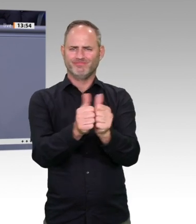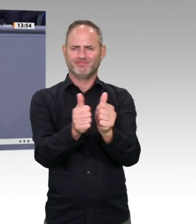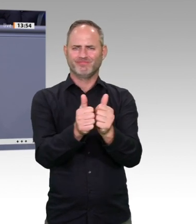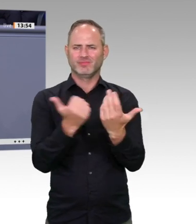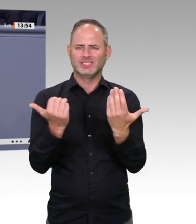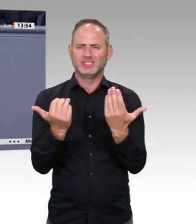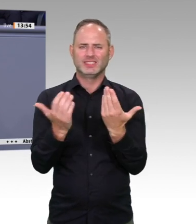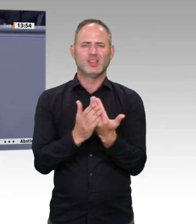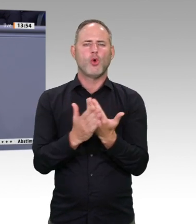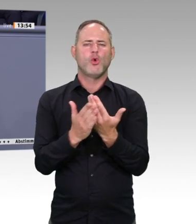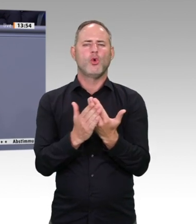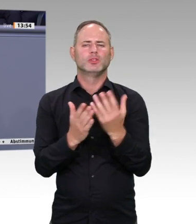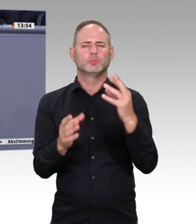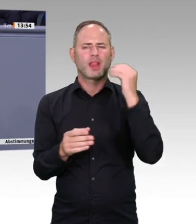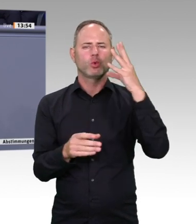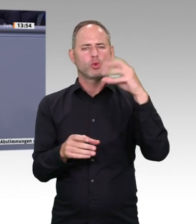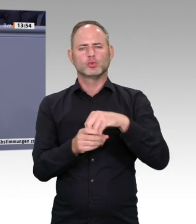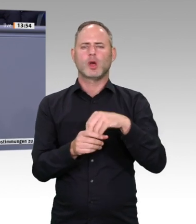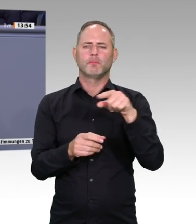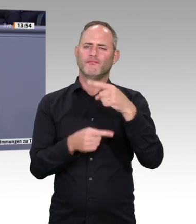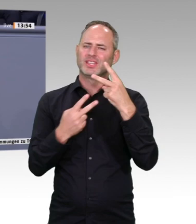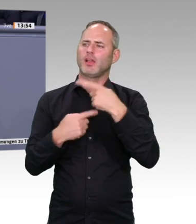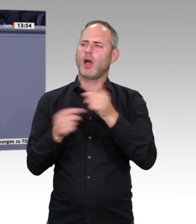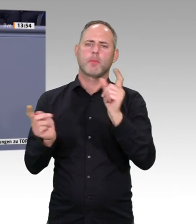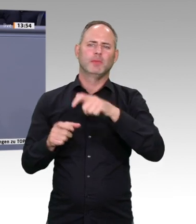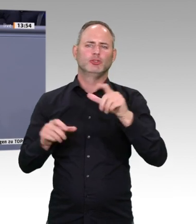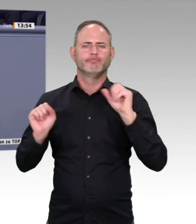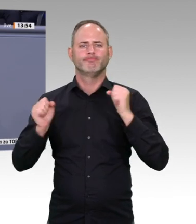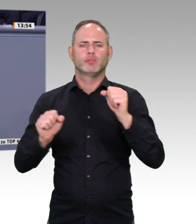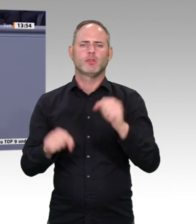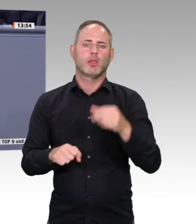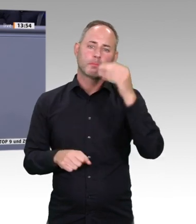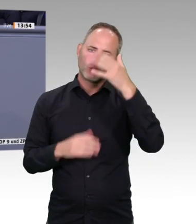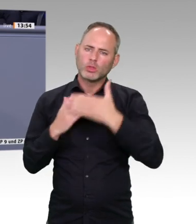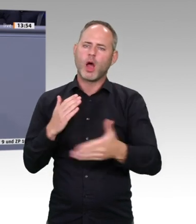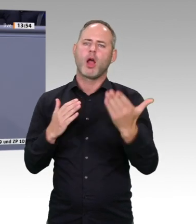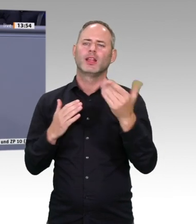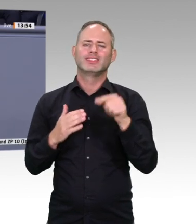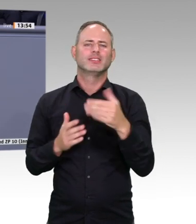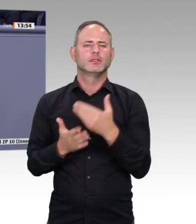und Venus, aber wir haben nur einen Planeten, auf dem wir leben können bis jetzt, unsere Erde. Bitte schützen wir sie.